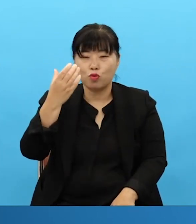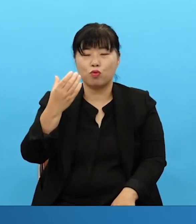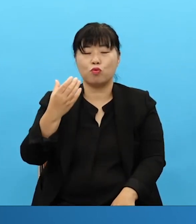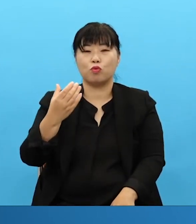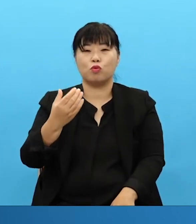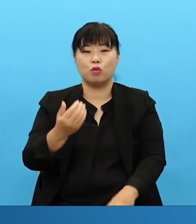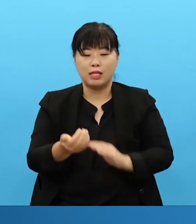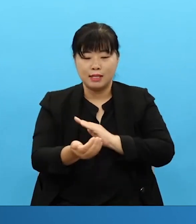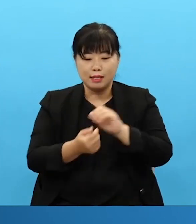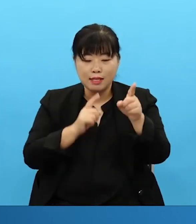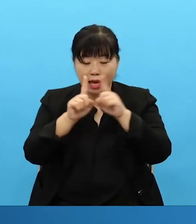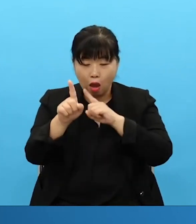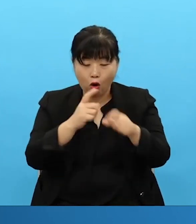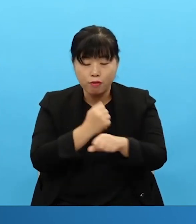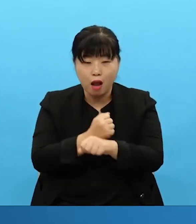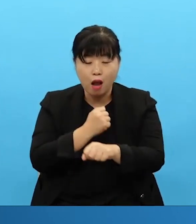그래가지고 첫 번째로 터진 사건입니다.